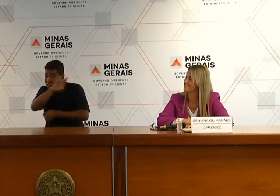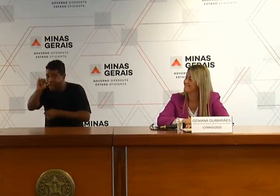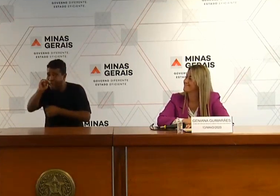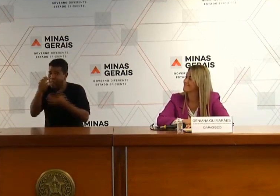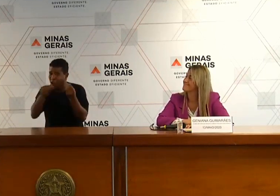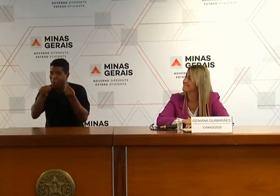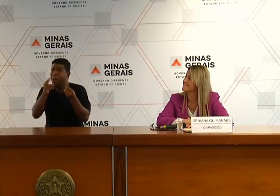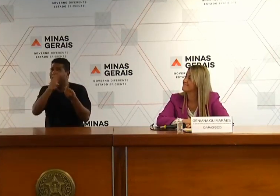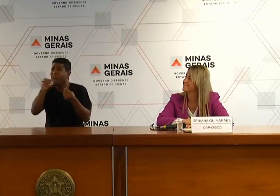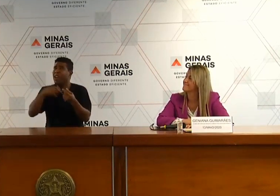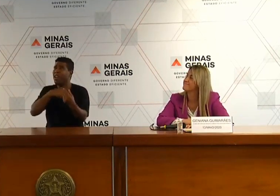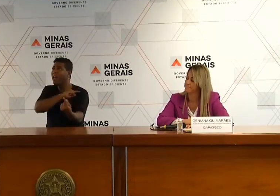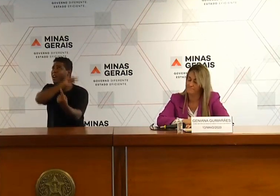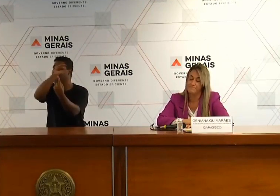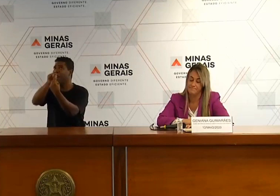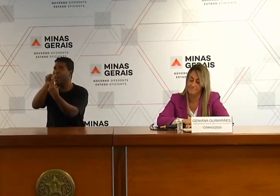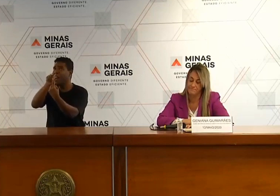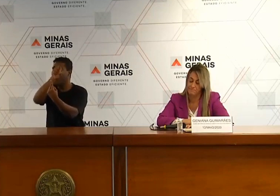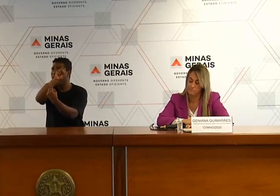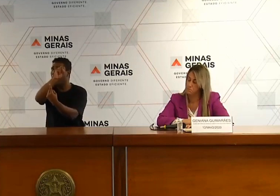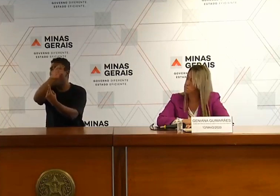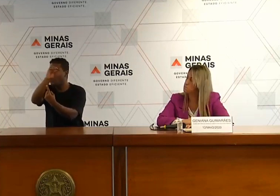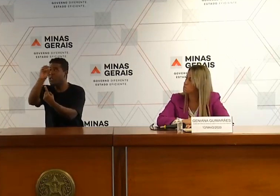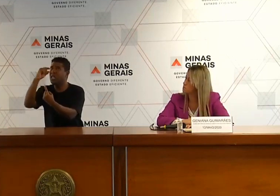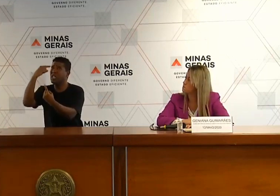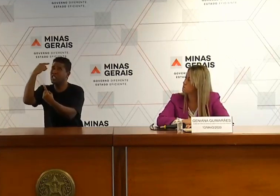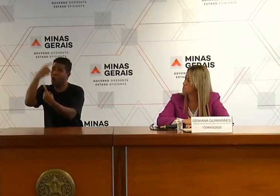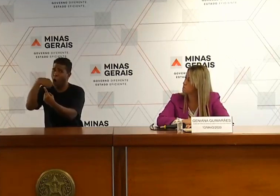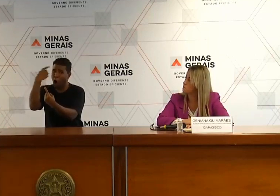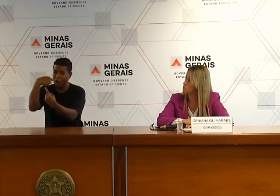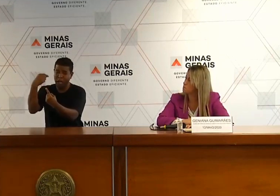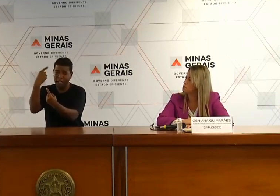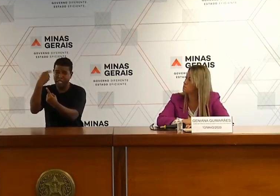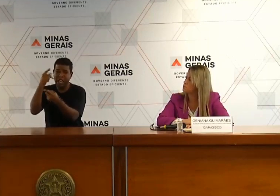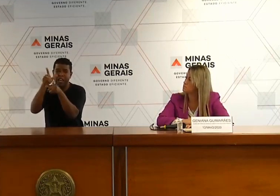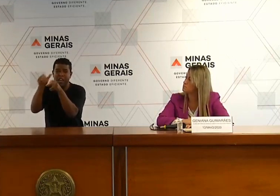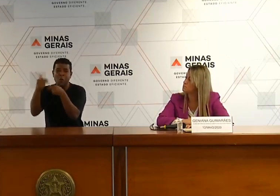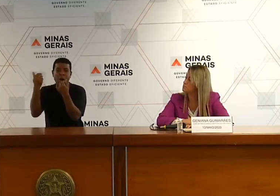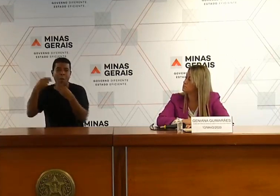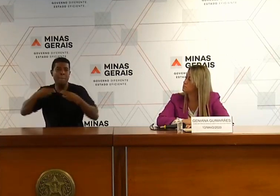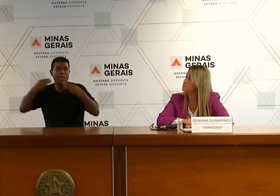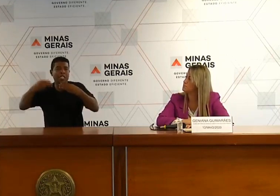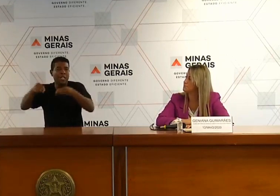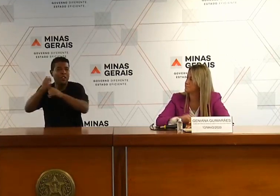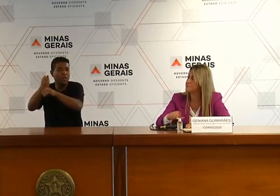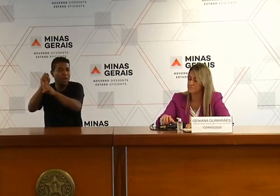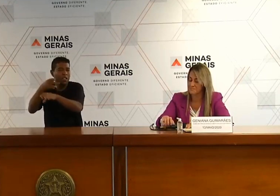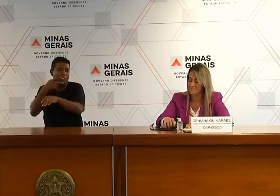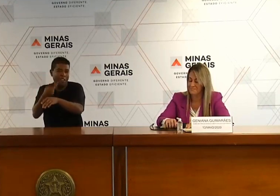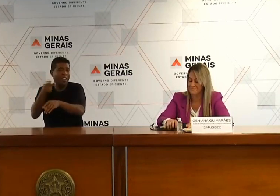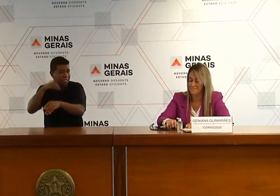determinadas pelo MEC para cumprir o calendário escolar de 2020.